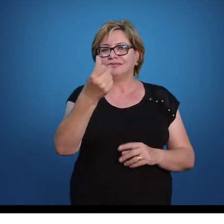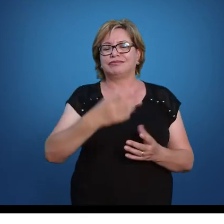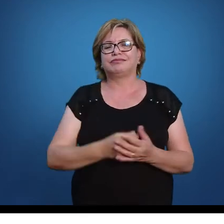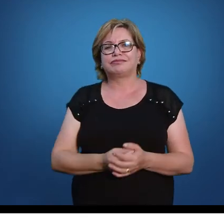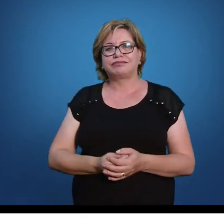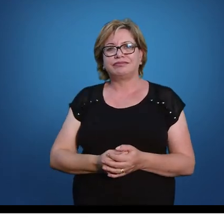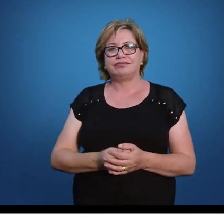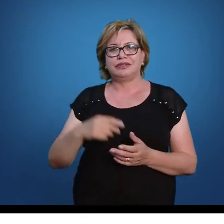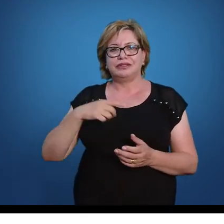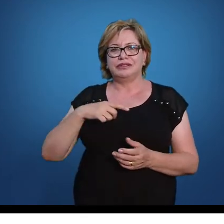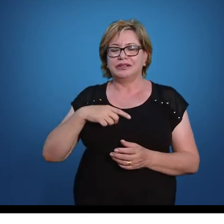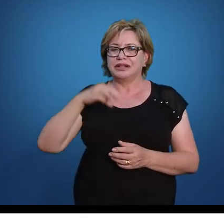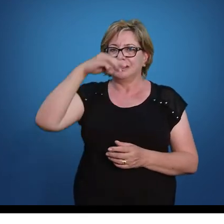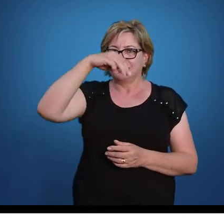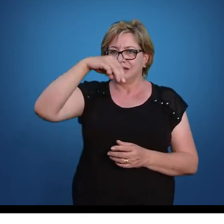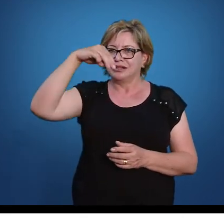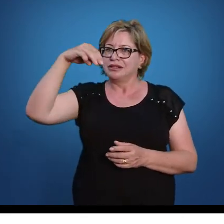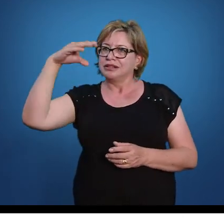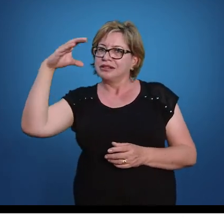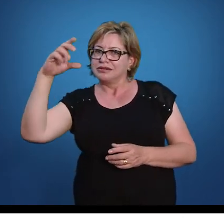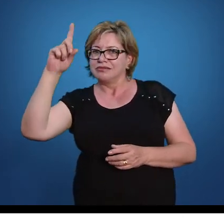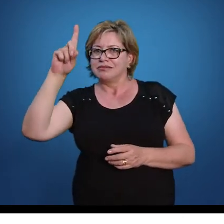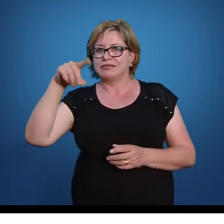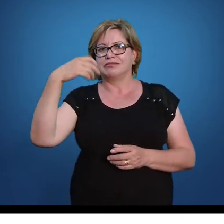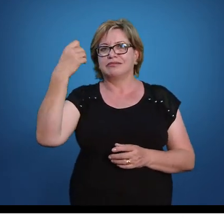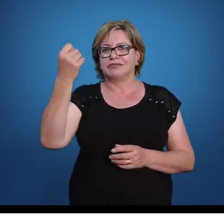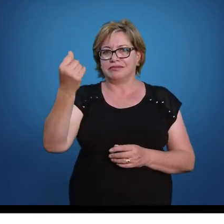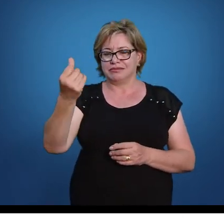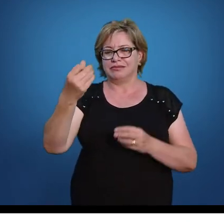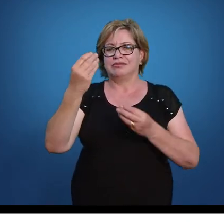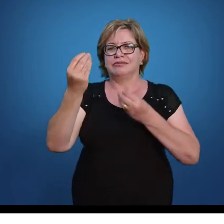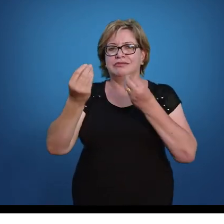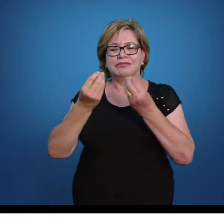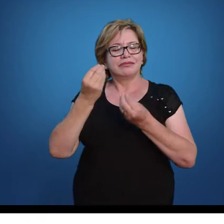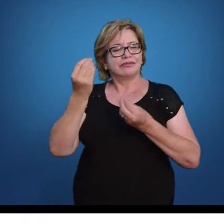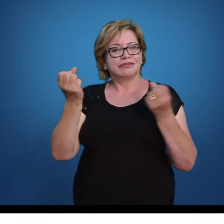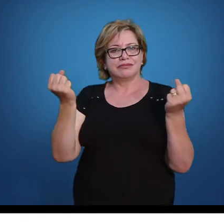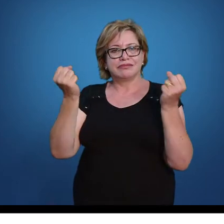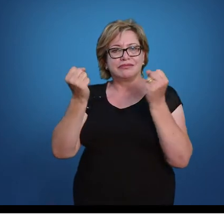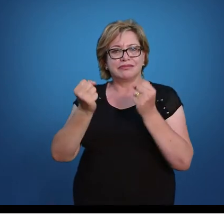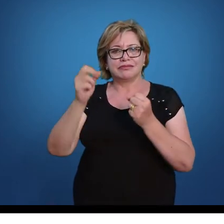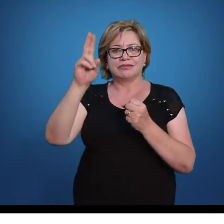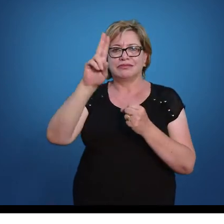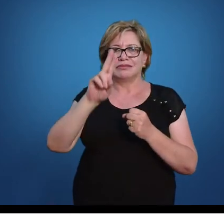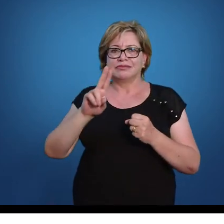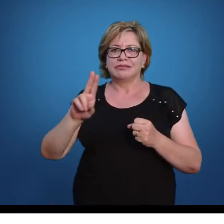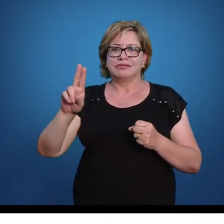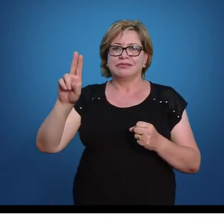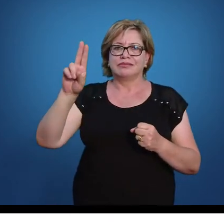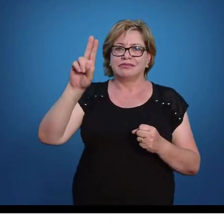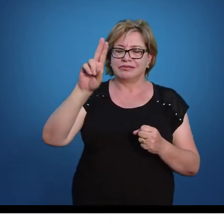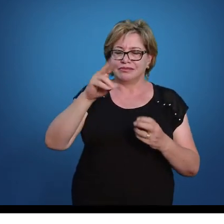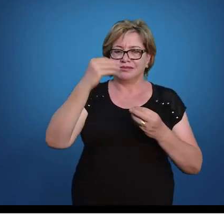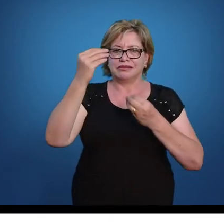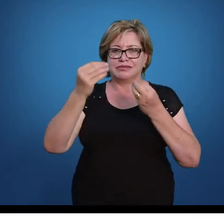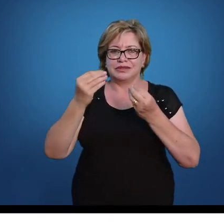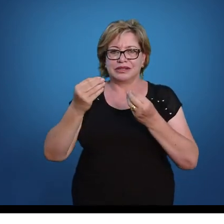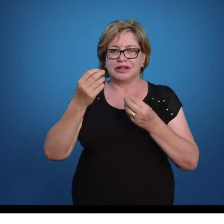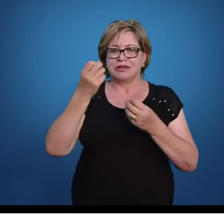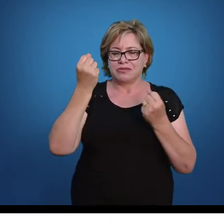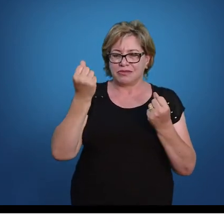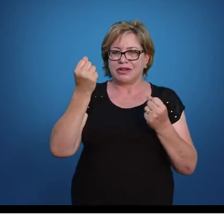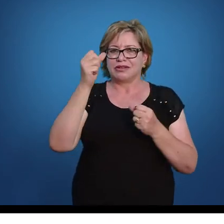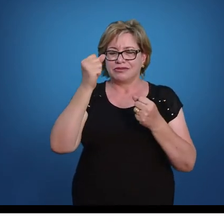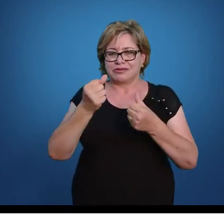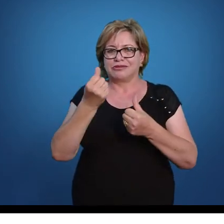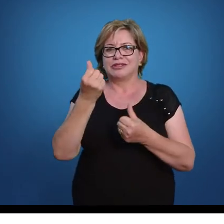Então, agora eu tenho ali 6 como o menor número que multiplica, que divide, perdão, ao mesmo tempo, o 2 e o